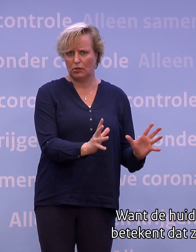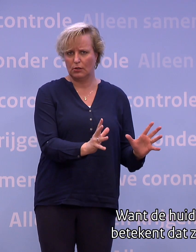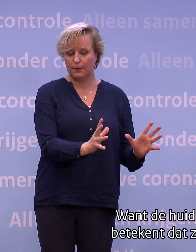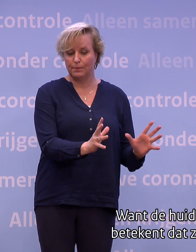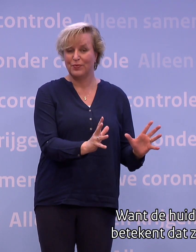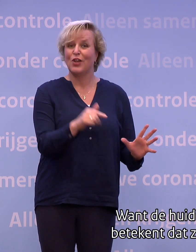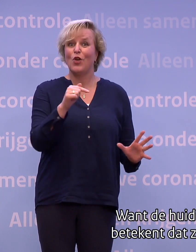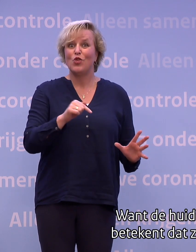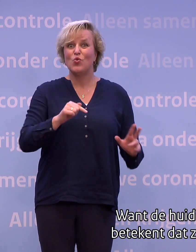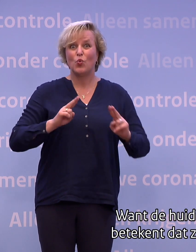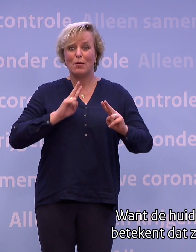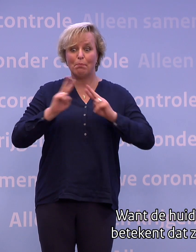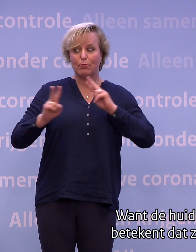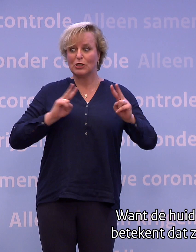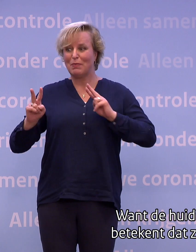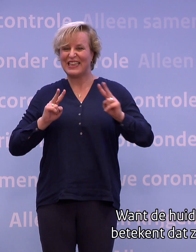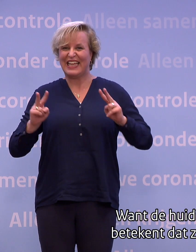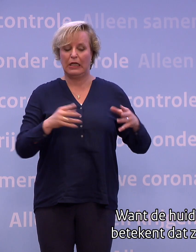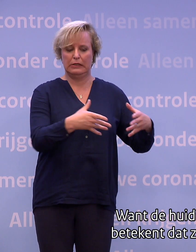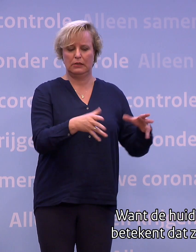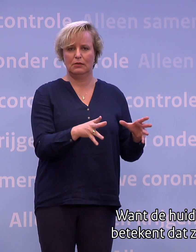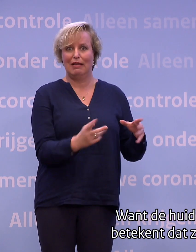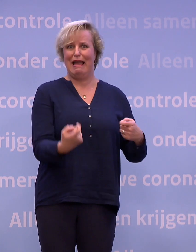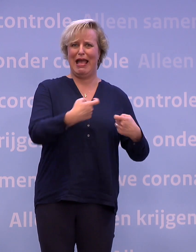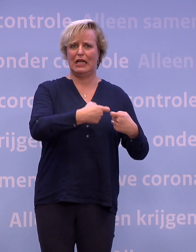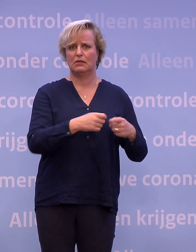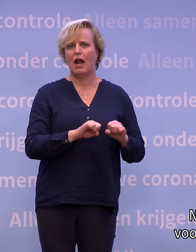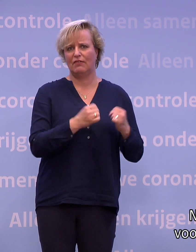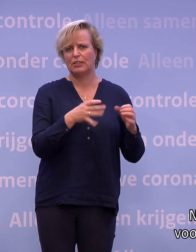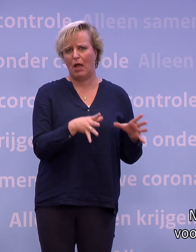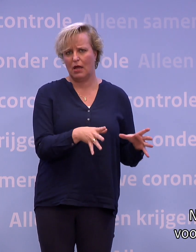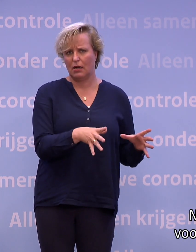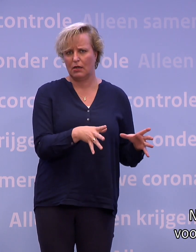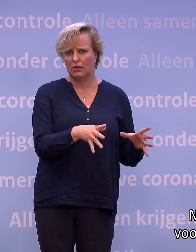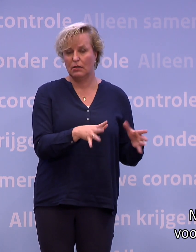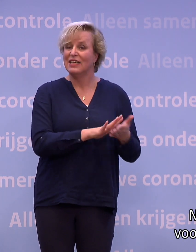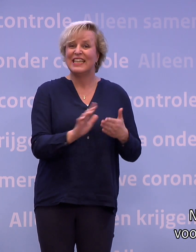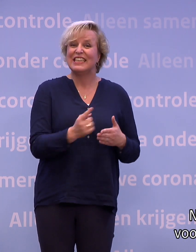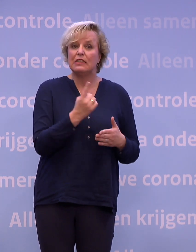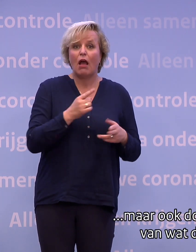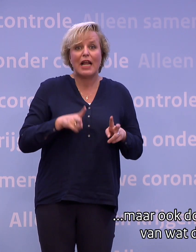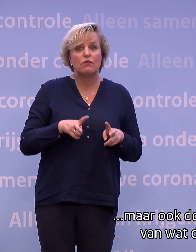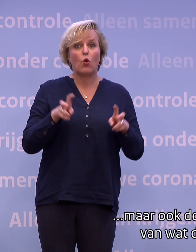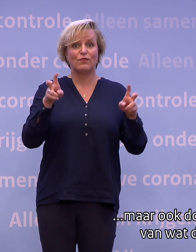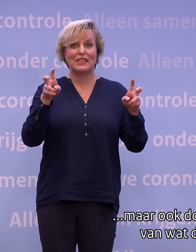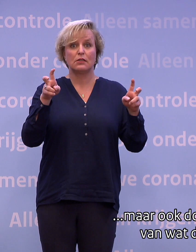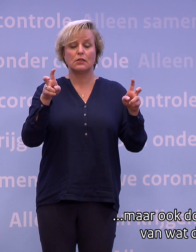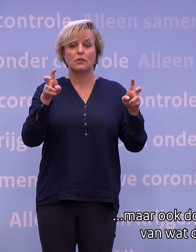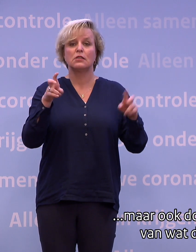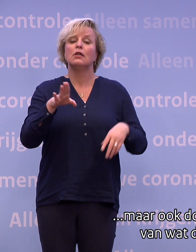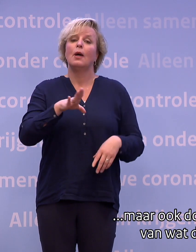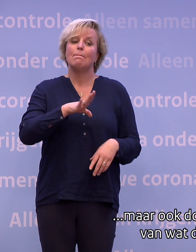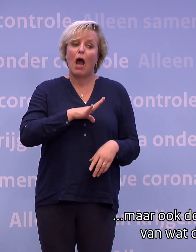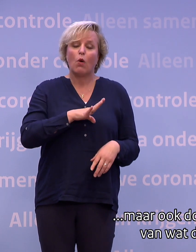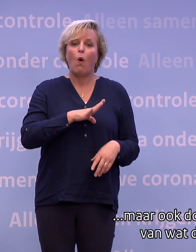de huidige besmettingsgraad betekent dat zij extra kwetsbaar zijn. Niet alleen voor het virus, maar ook door het